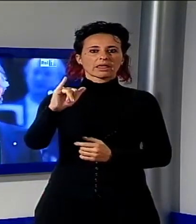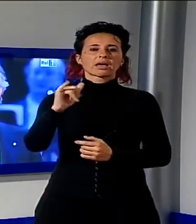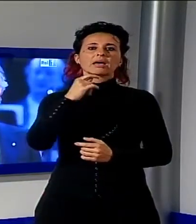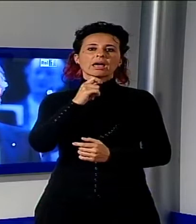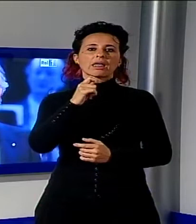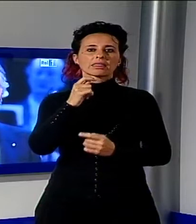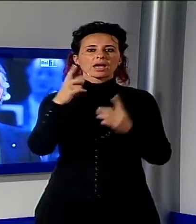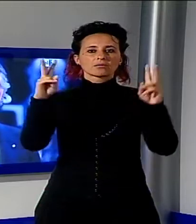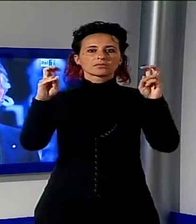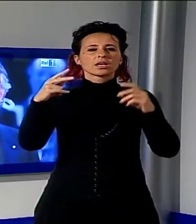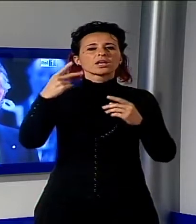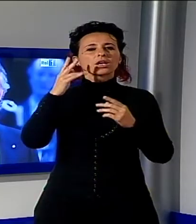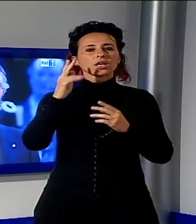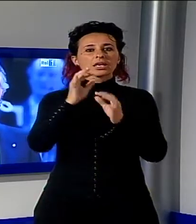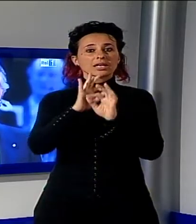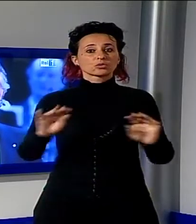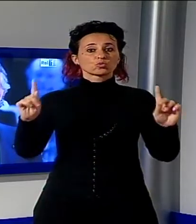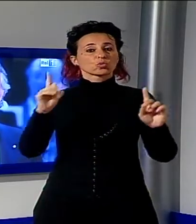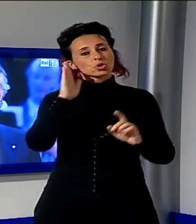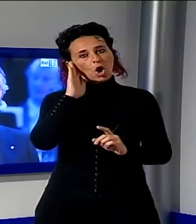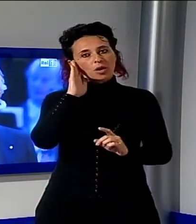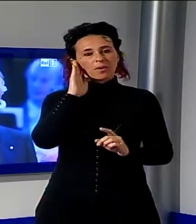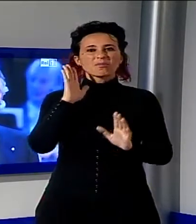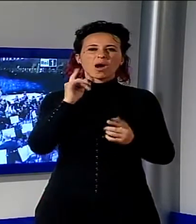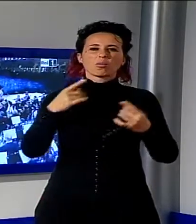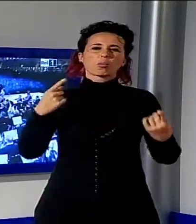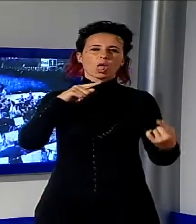polemica perché nessuno cita la città di Lucca durante la serata.